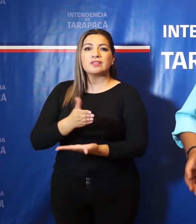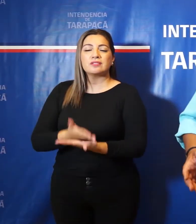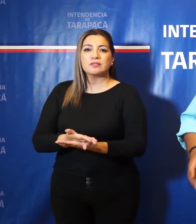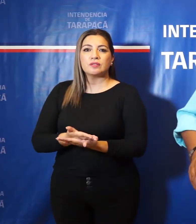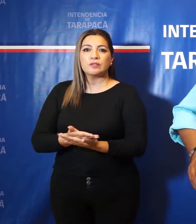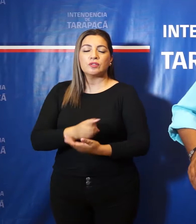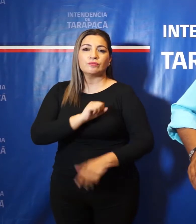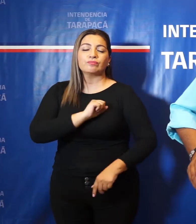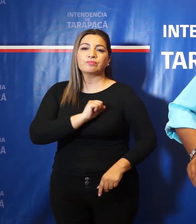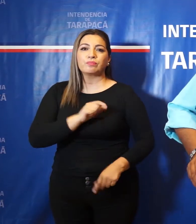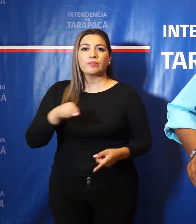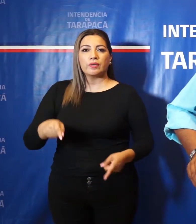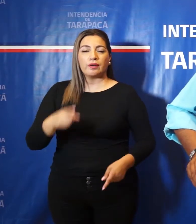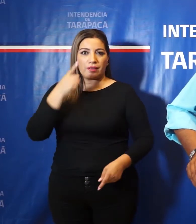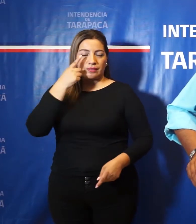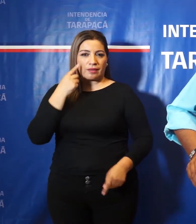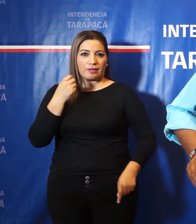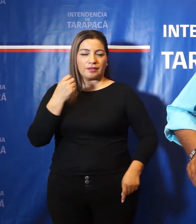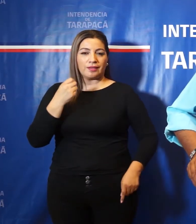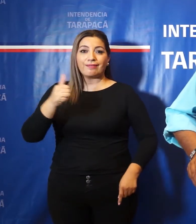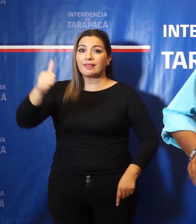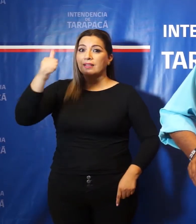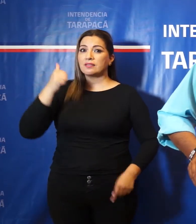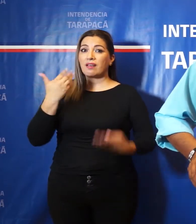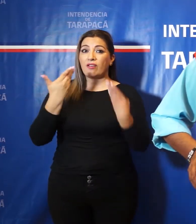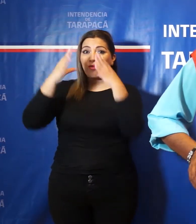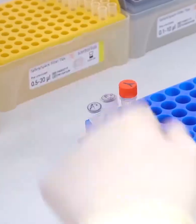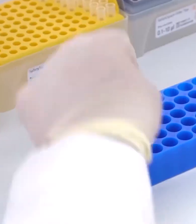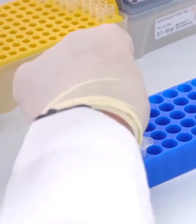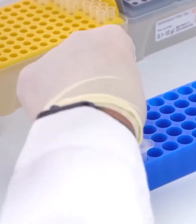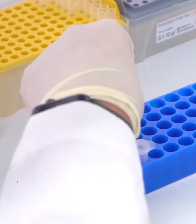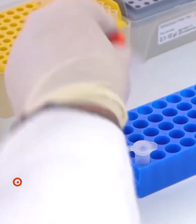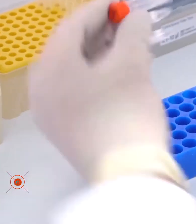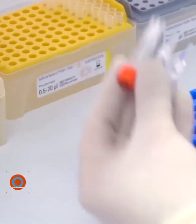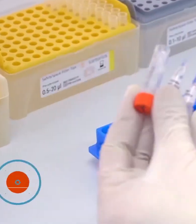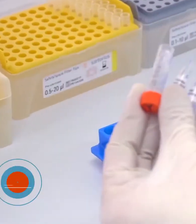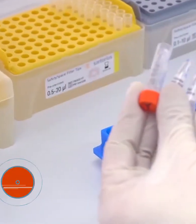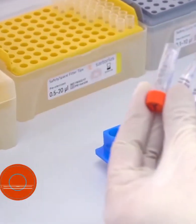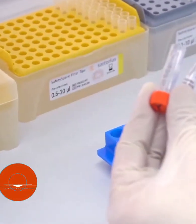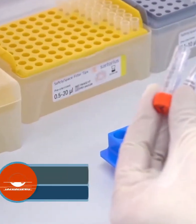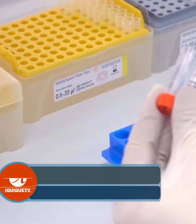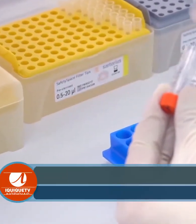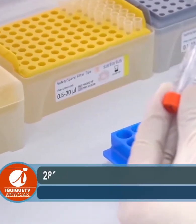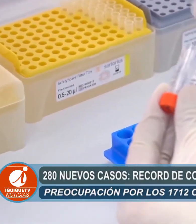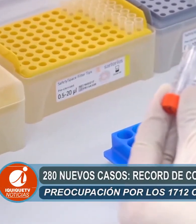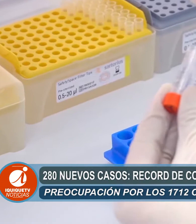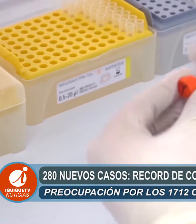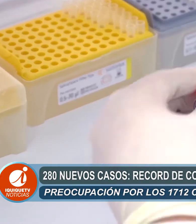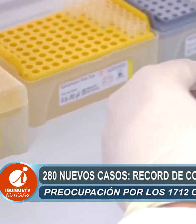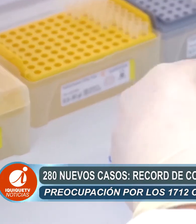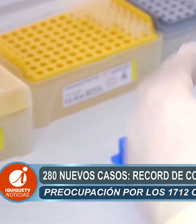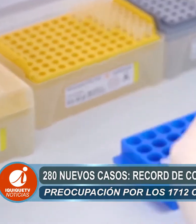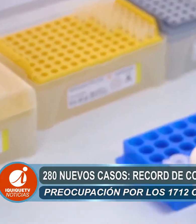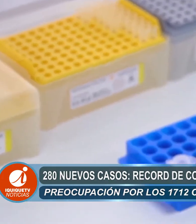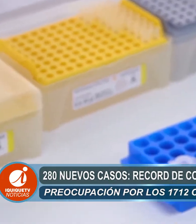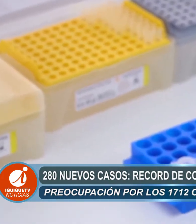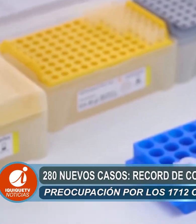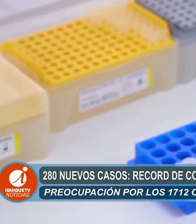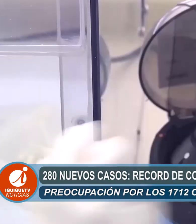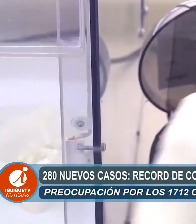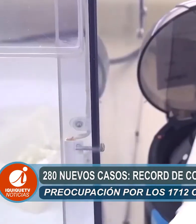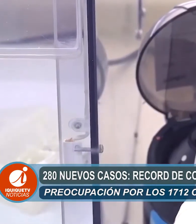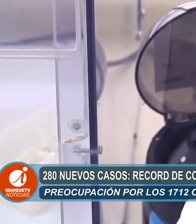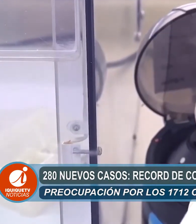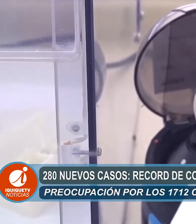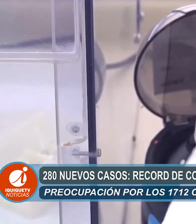con corte digamos el día de ayer a las 9 de la noche. Una cifra récord, 280 nuevos contagios.